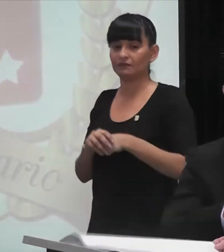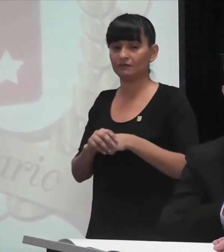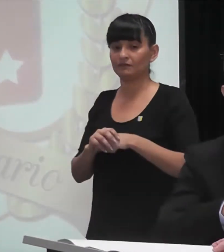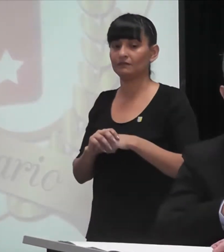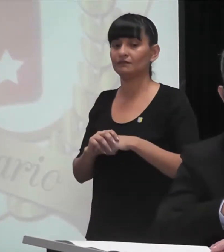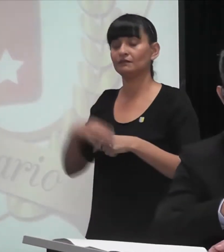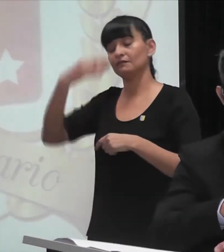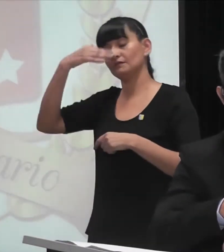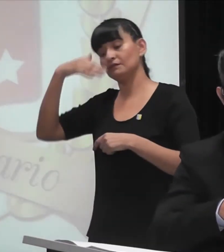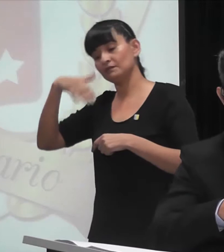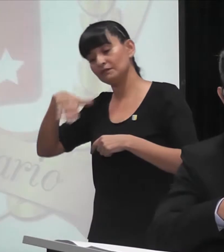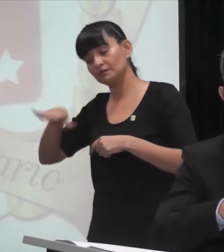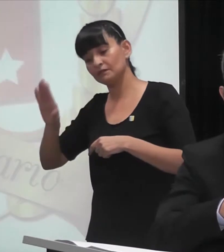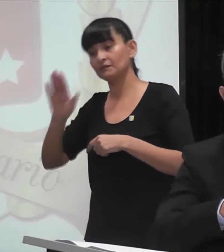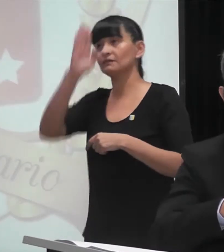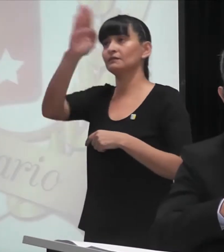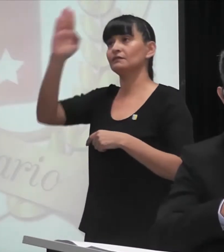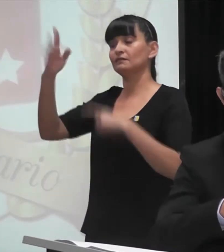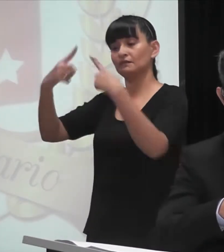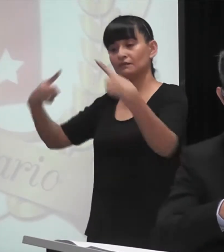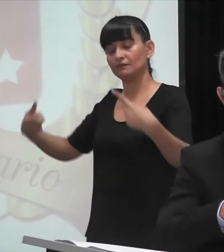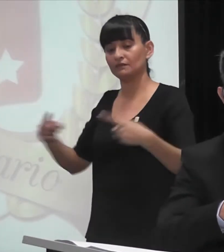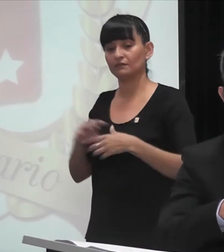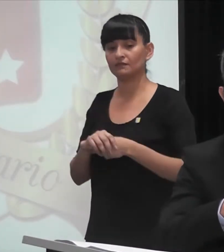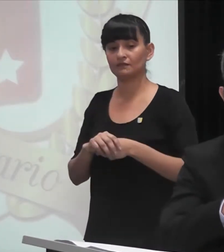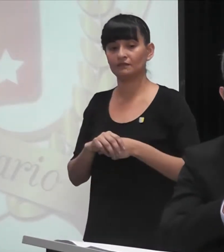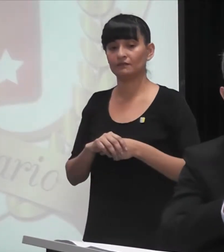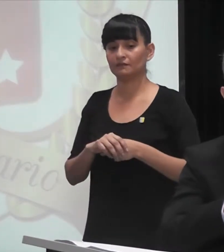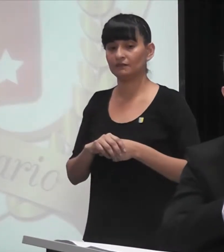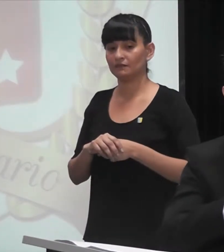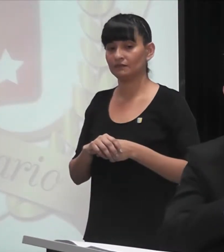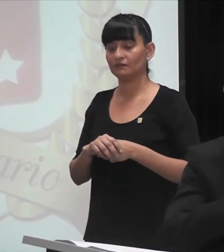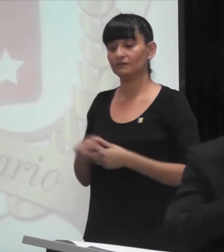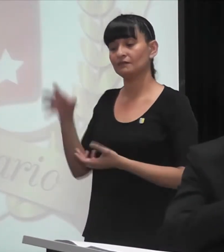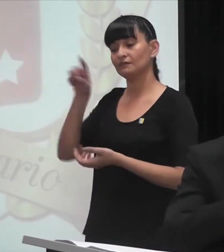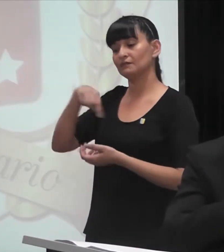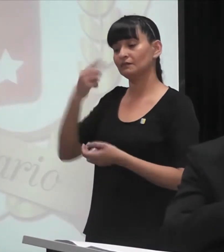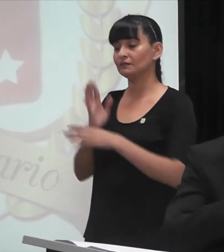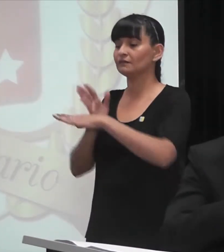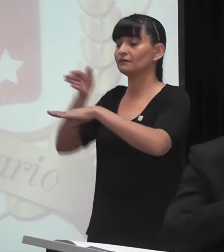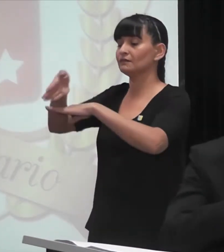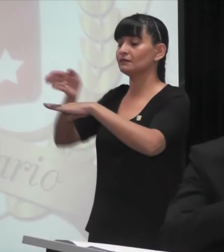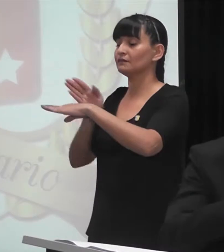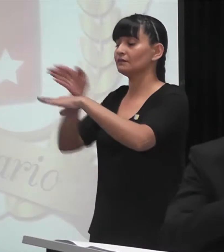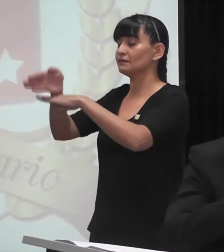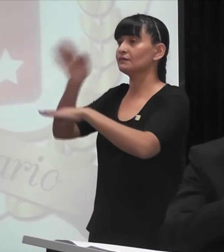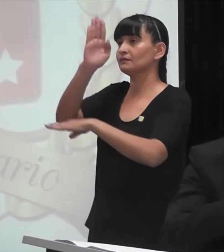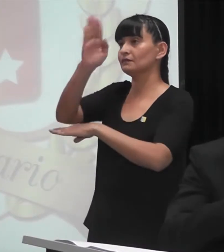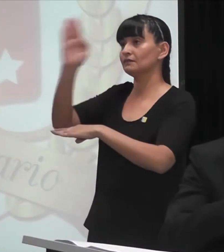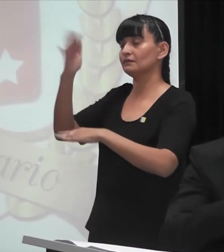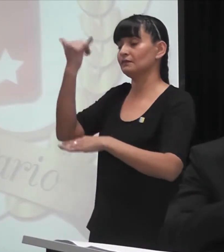También pasamos, también pasamos, y eso lo saben todos ustedes,